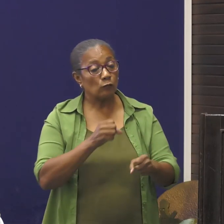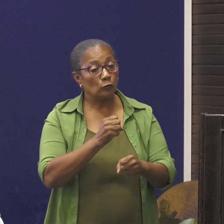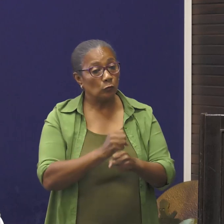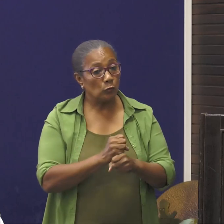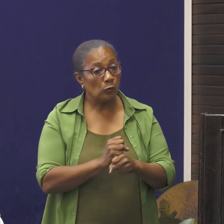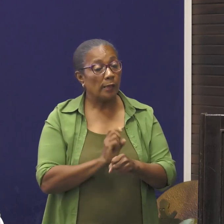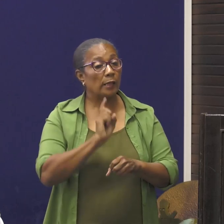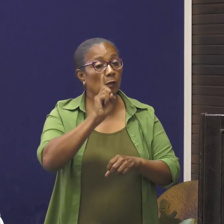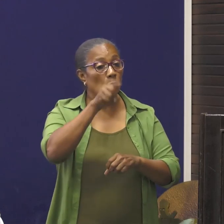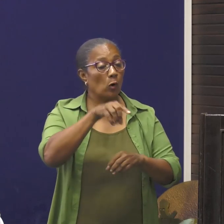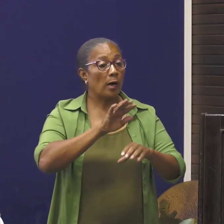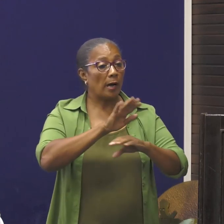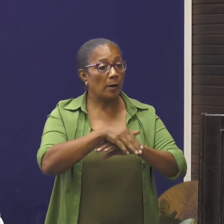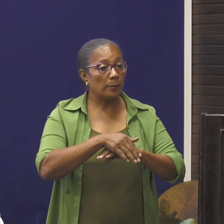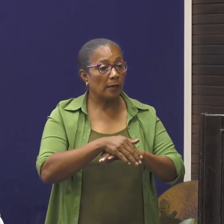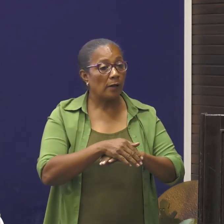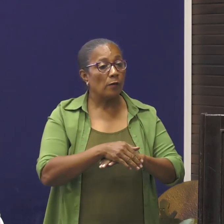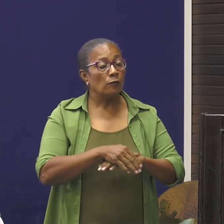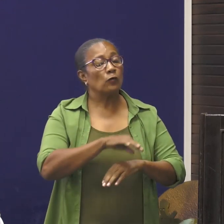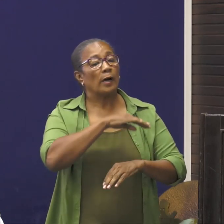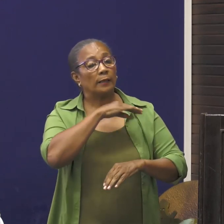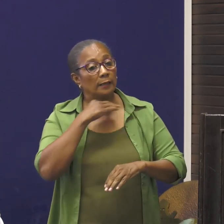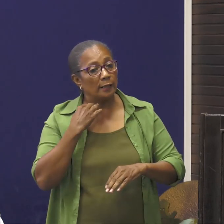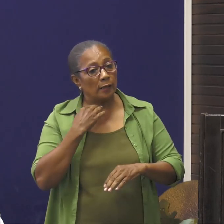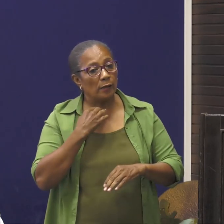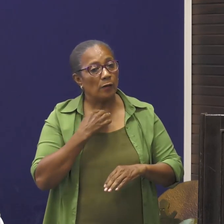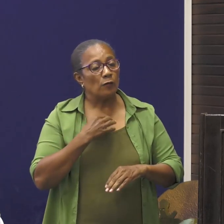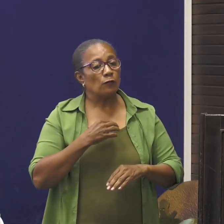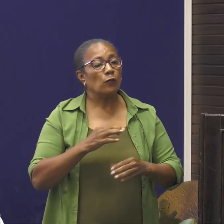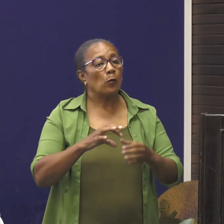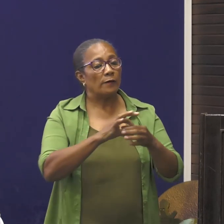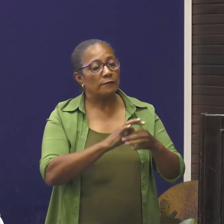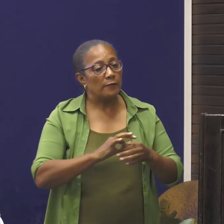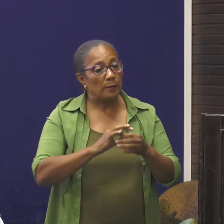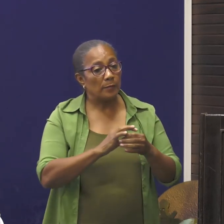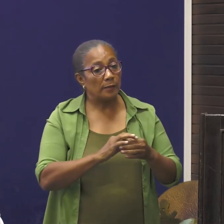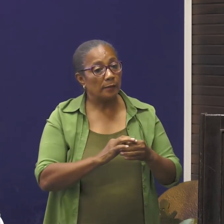Nieuw-Kombe. Dan